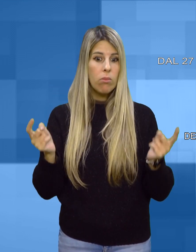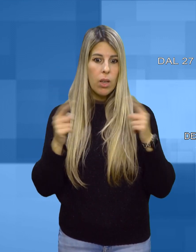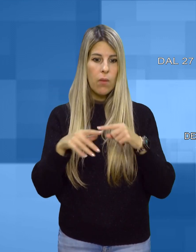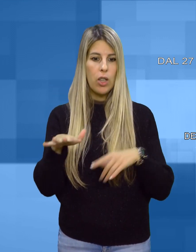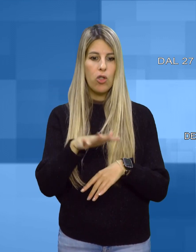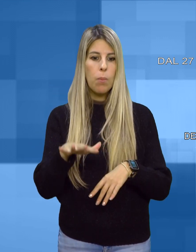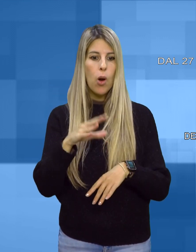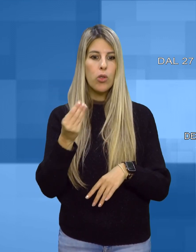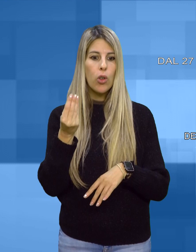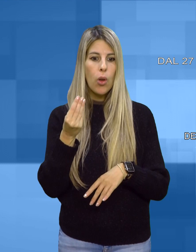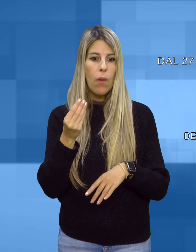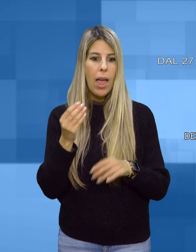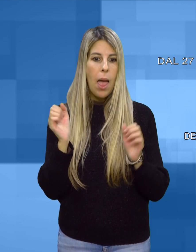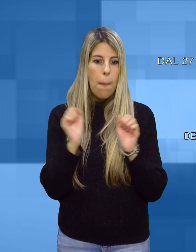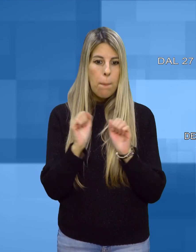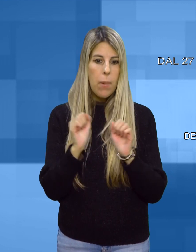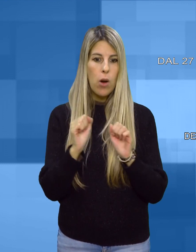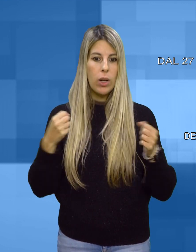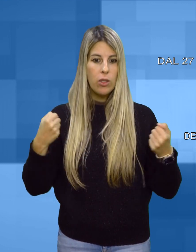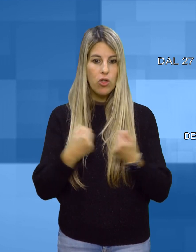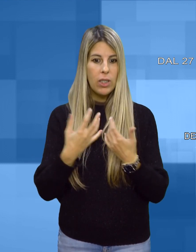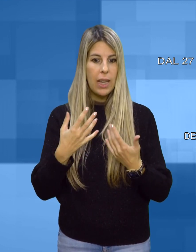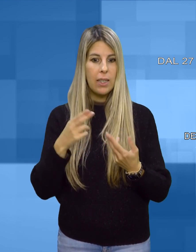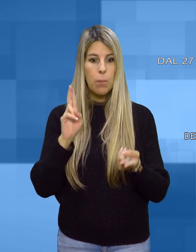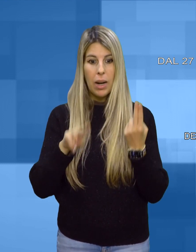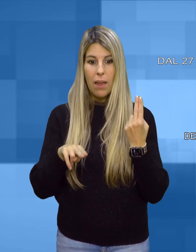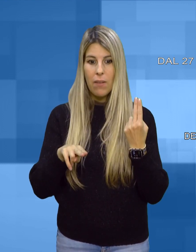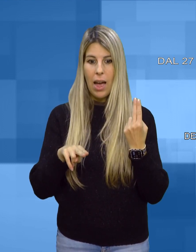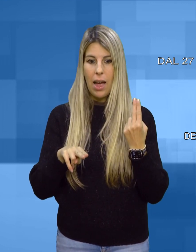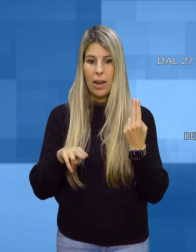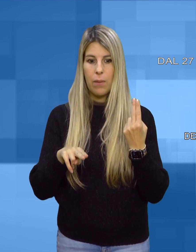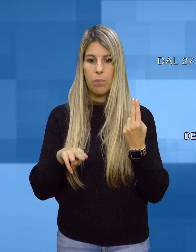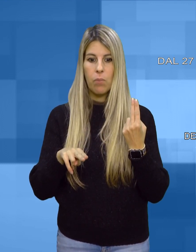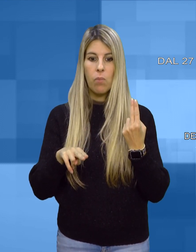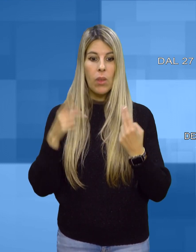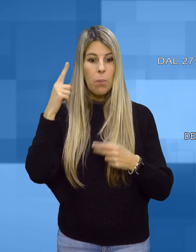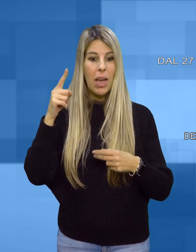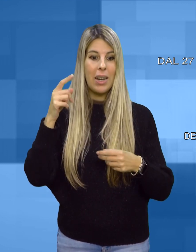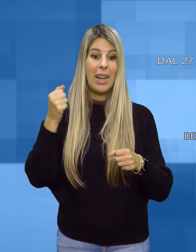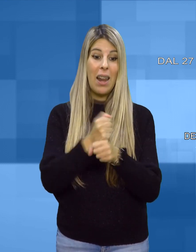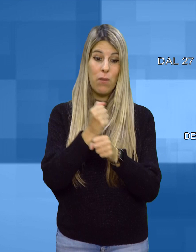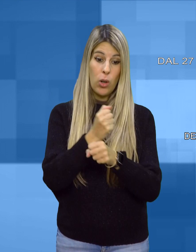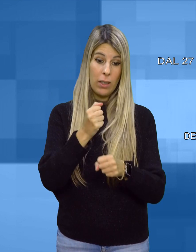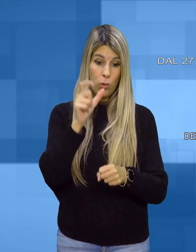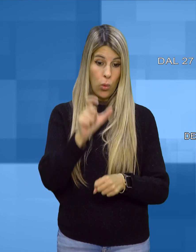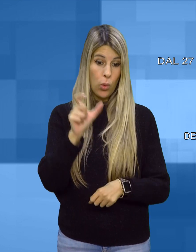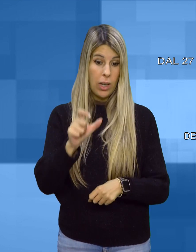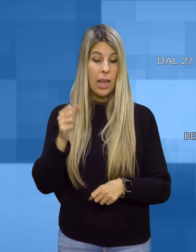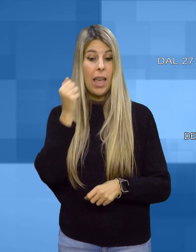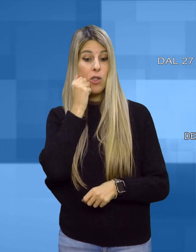Il coordinamento chiede a gran voce un censimento capillare dello stato di sicurezza di tutti i plessi scolastici esistenti